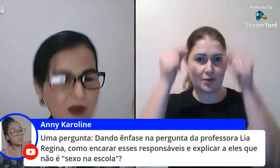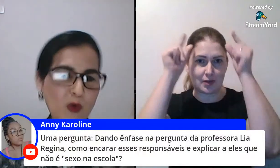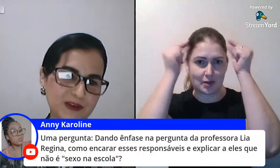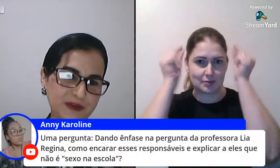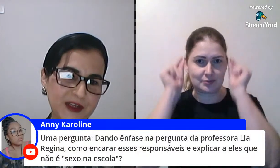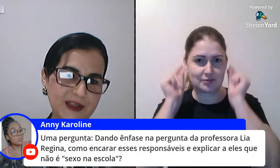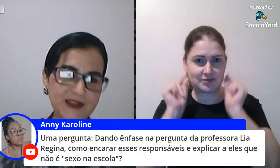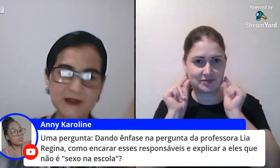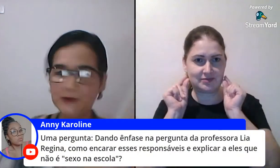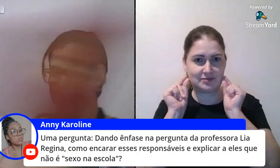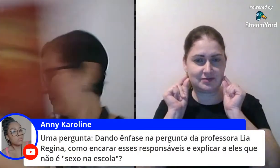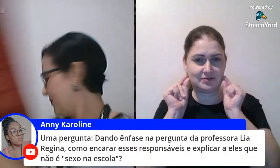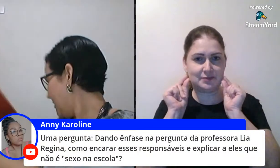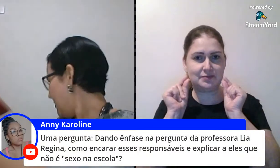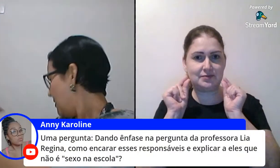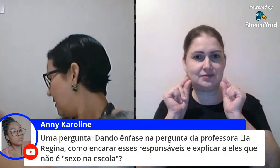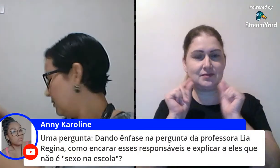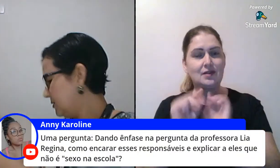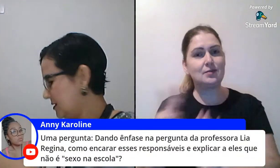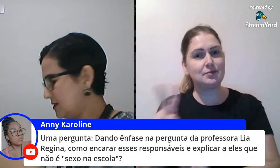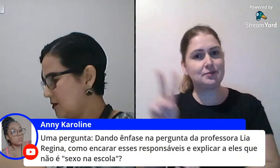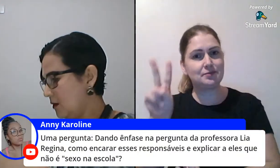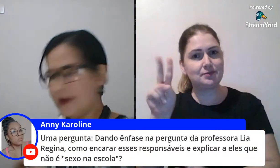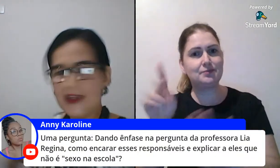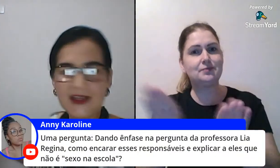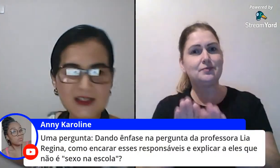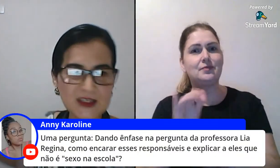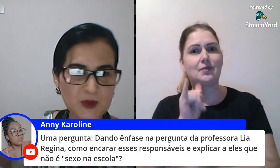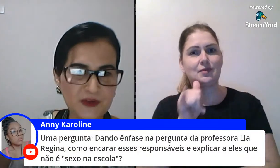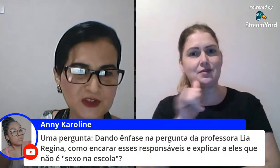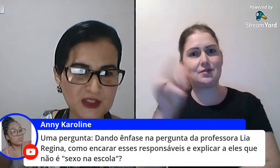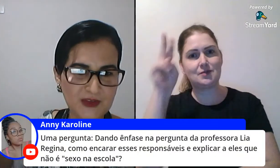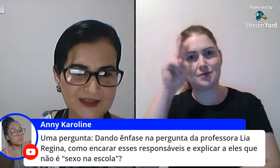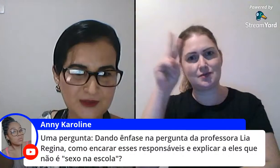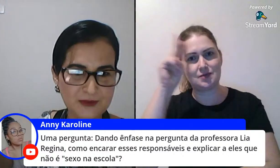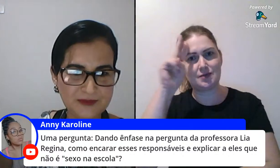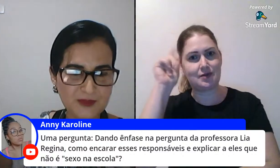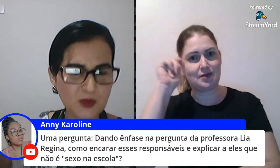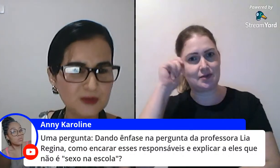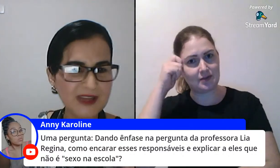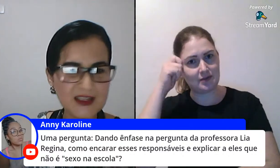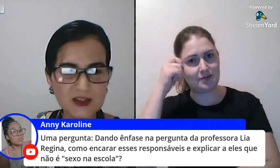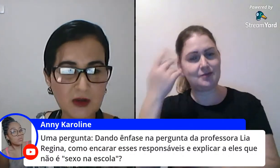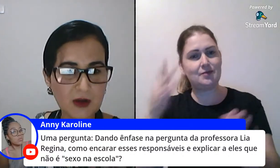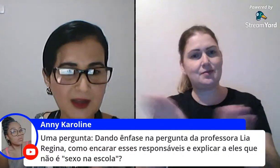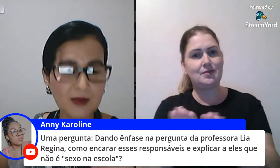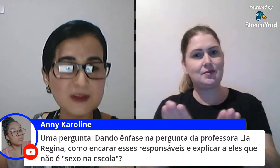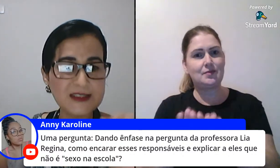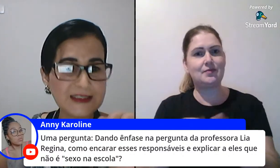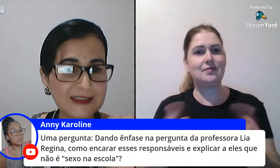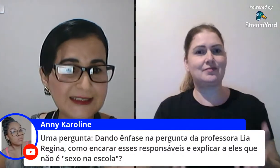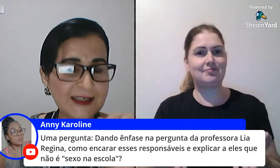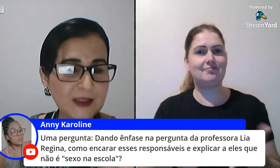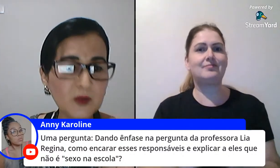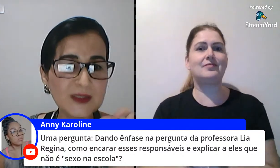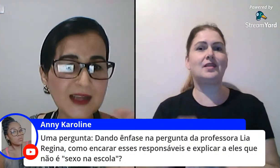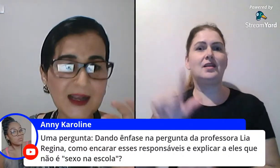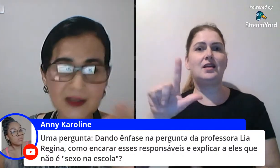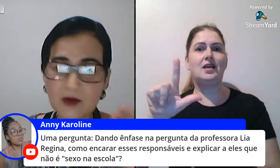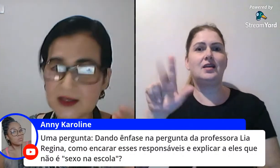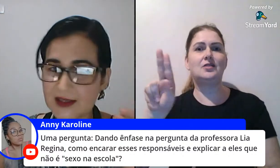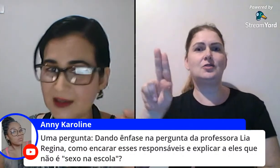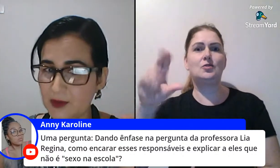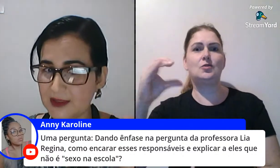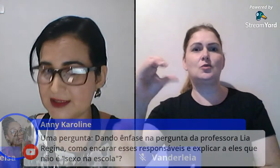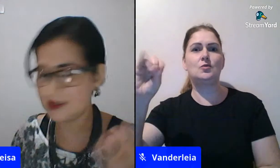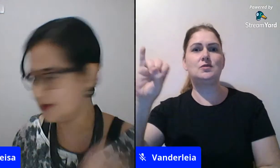valorizar o conto africano olha outra história e isso as professoras fazem viu contar a história ó a Luciana que não manda